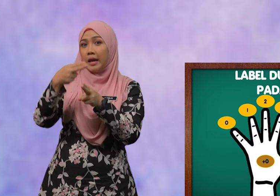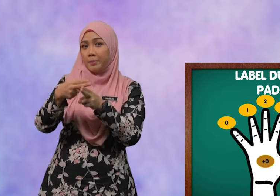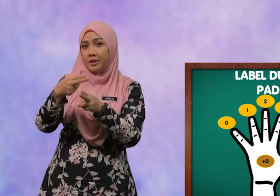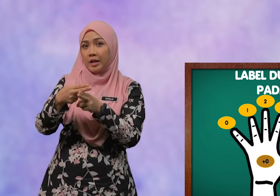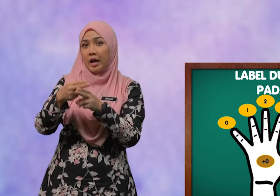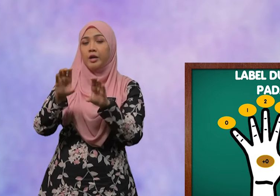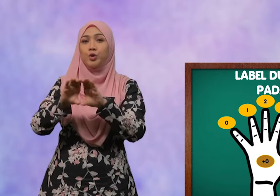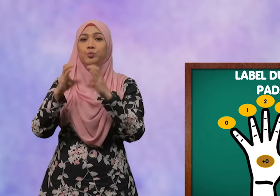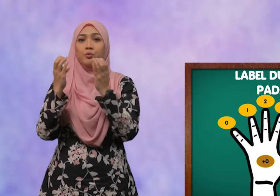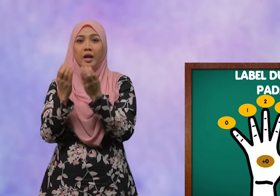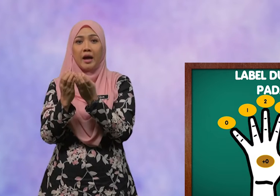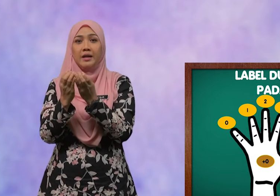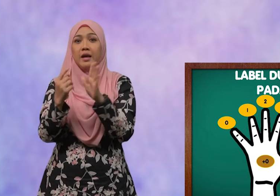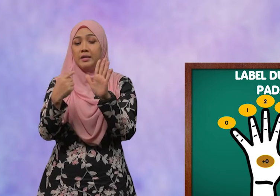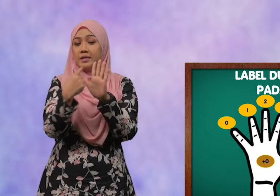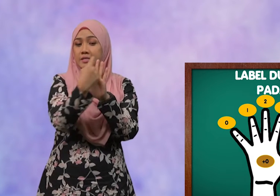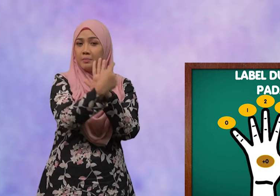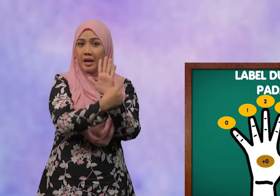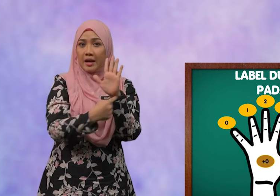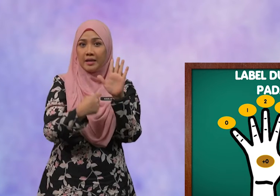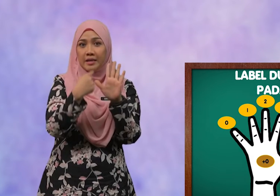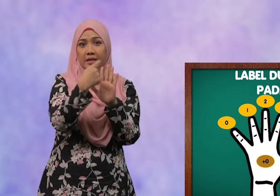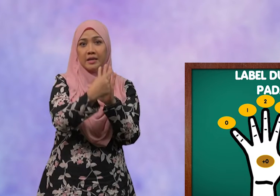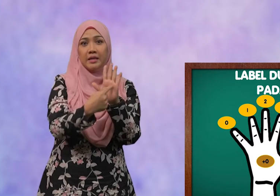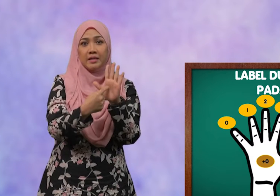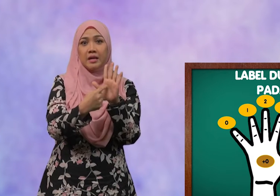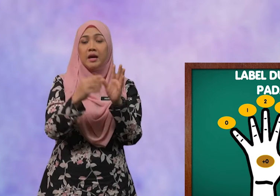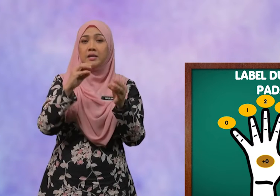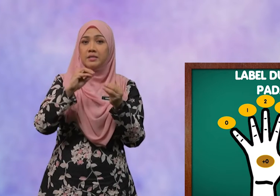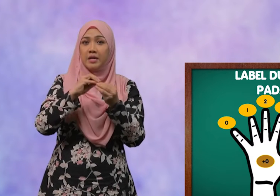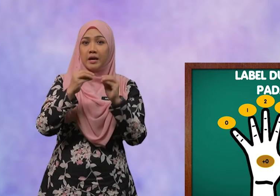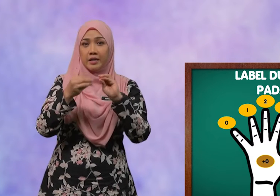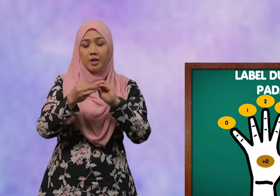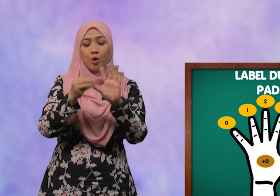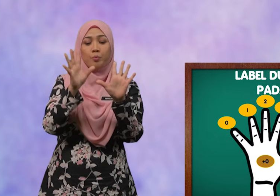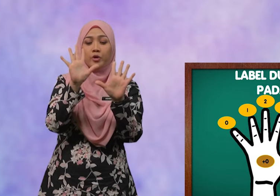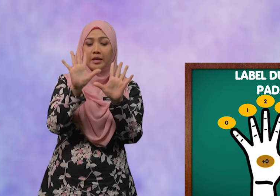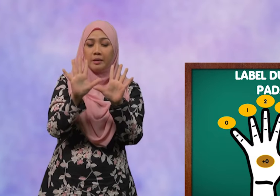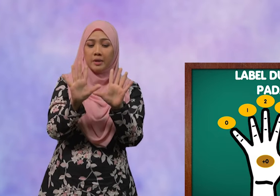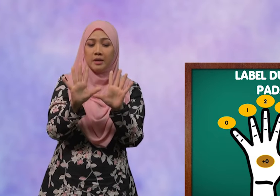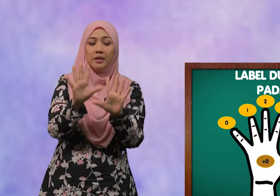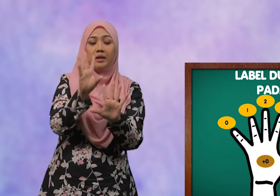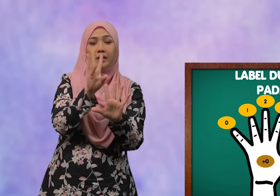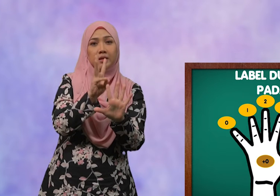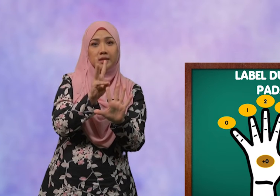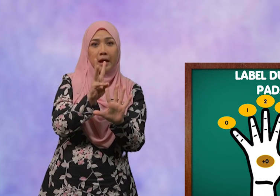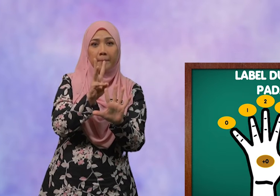Labelkan Kumpulan Di sebelah kiri Jari Nombor 5 Enam